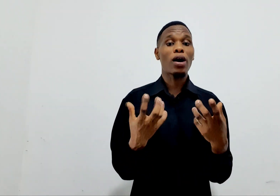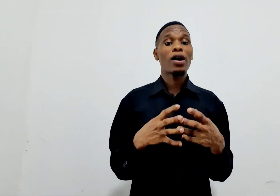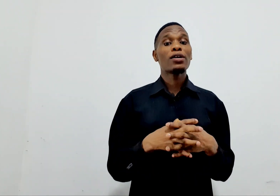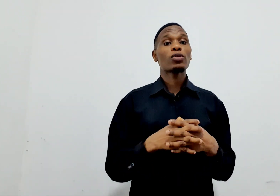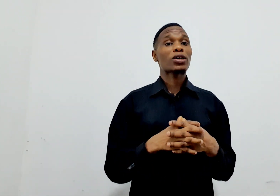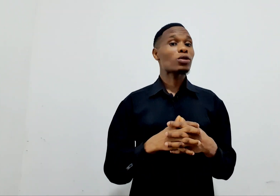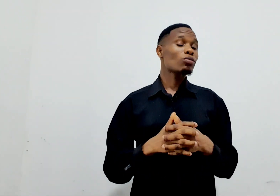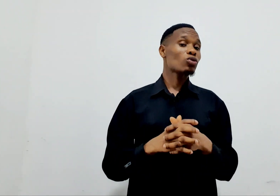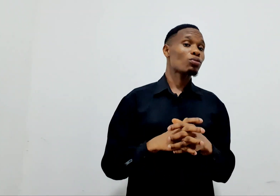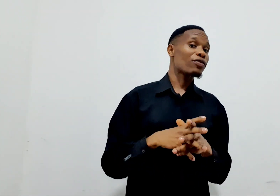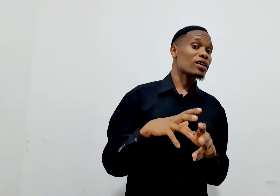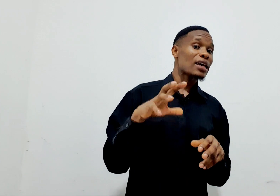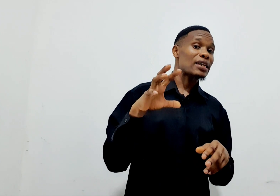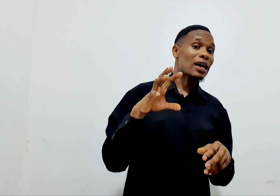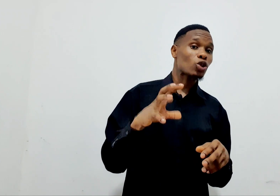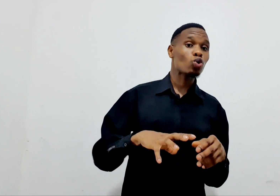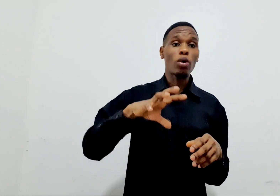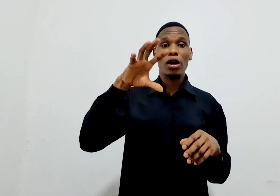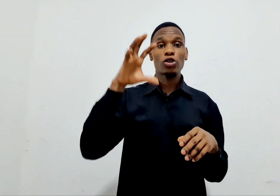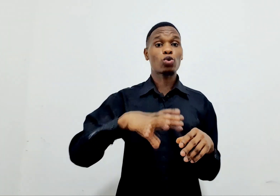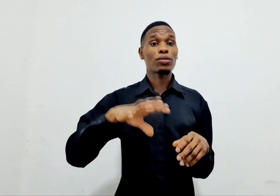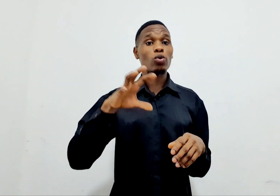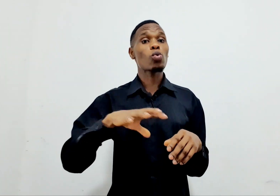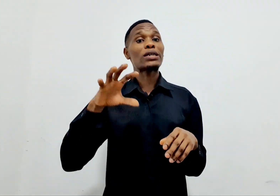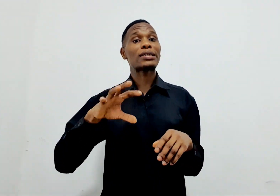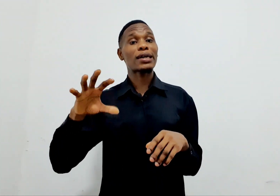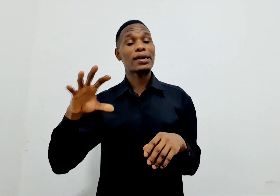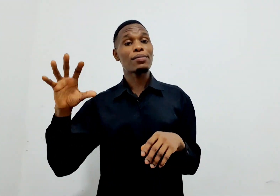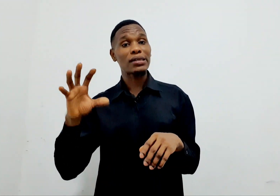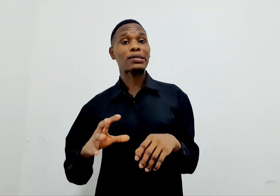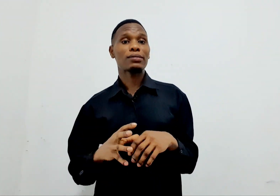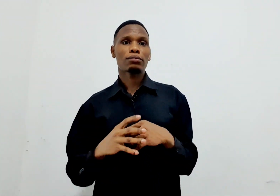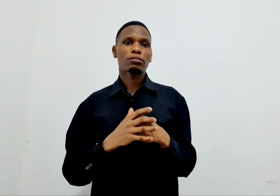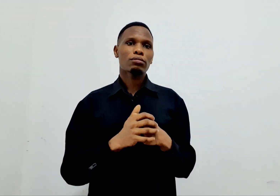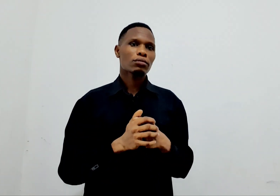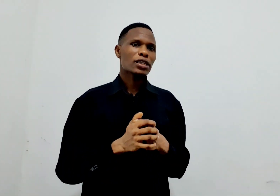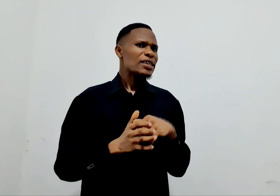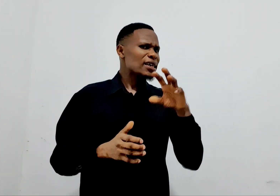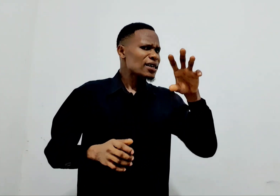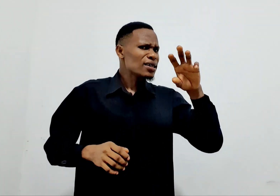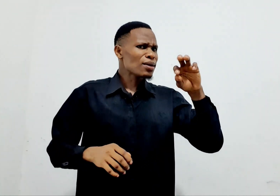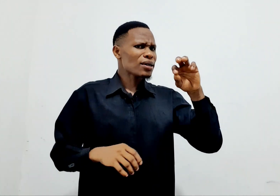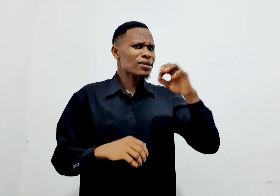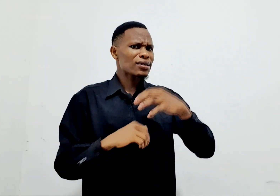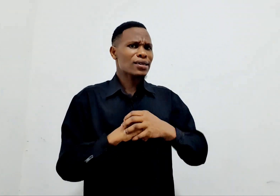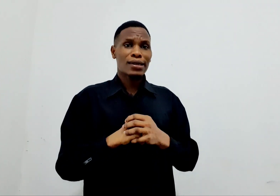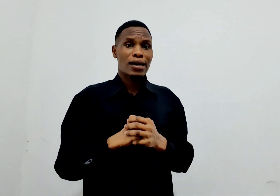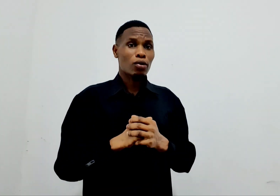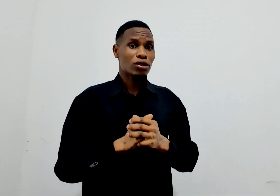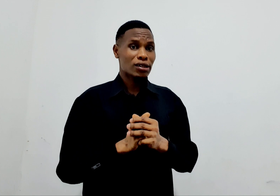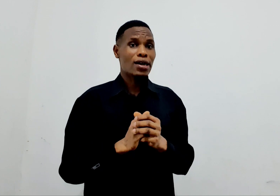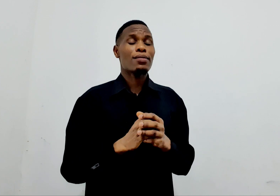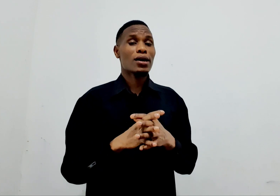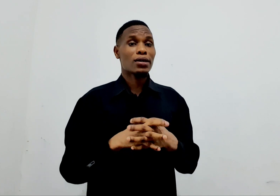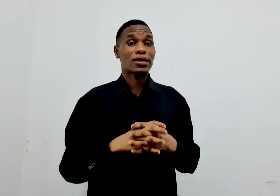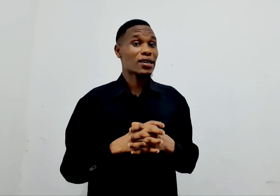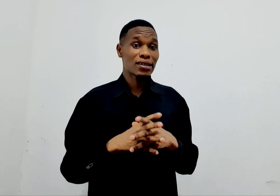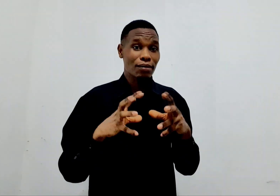Mwombe tumefikia ili hatua. Tumekuwa ntegemesi. Tengeneza mazingila ya kujitegemea. Tengeneza